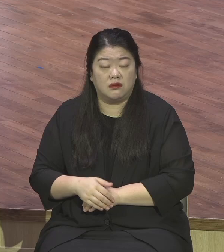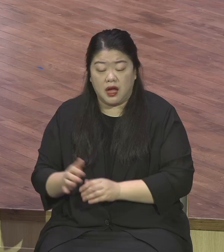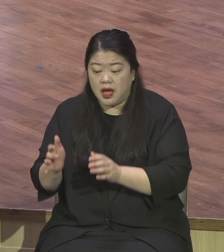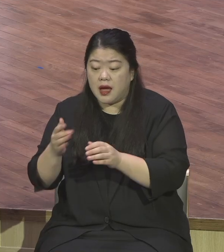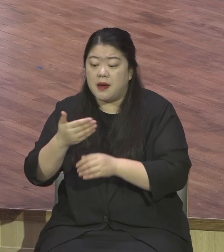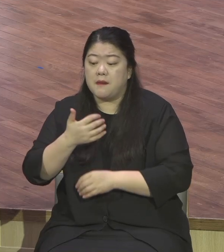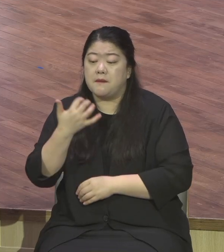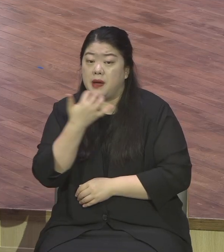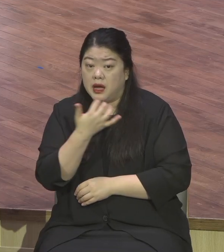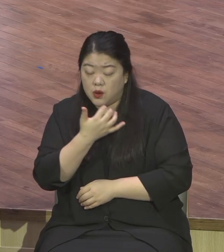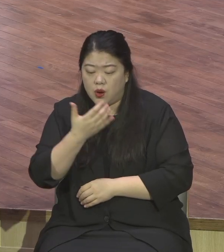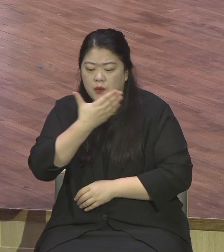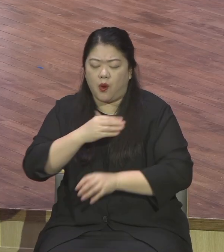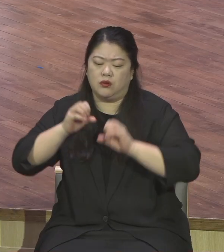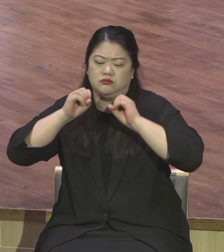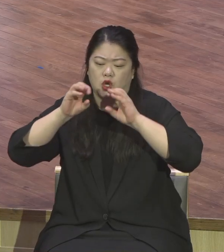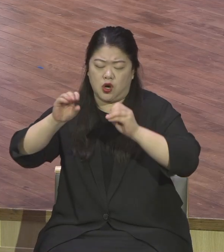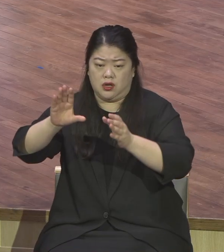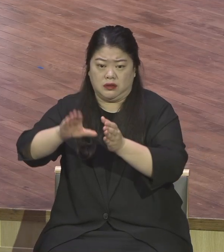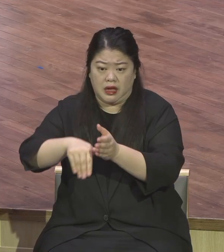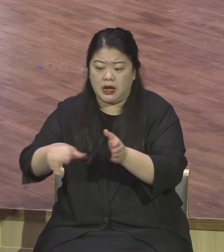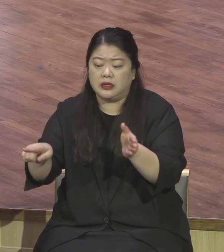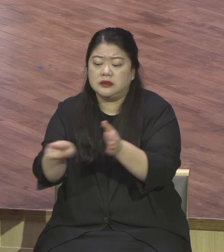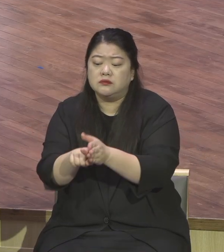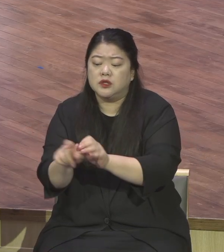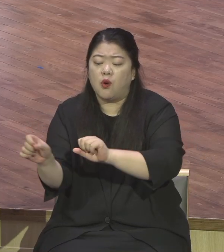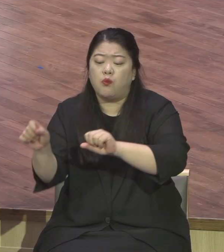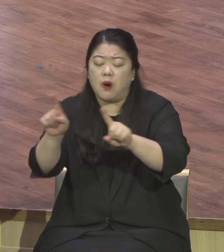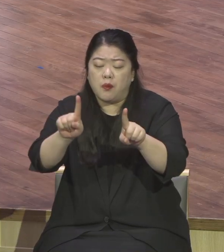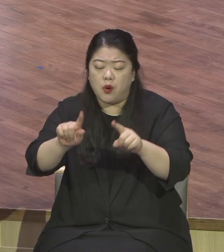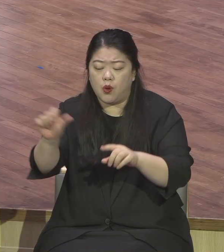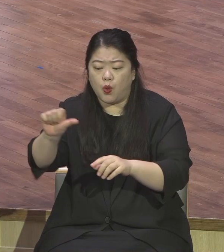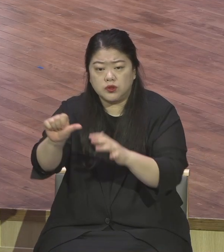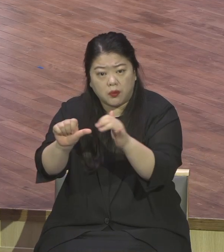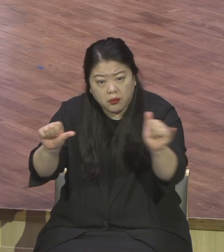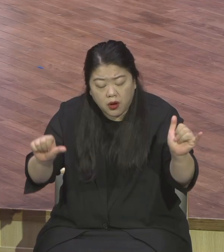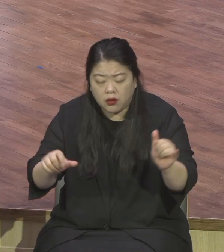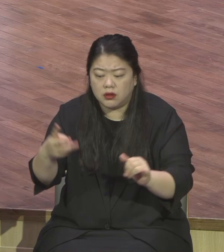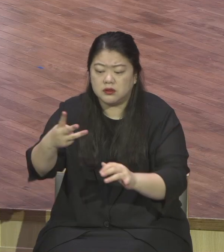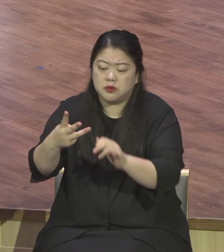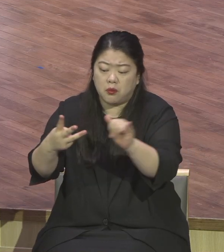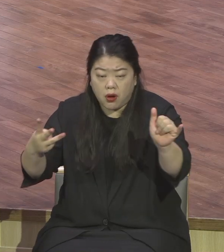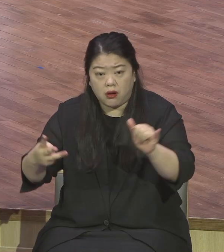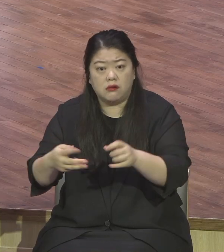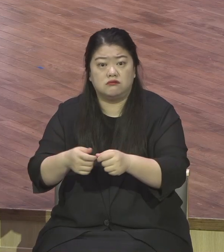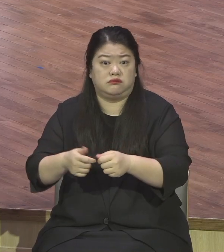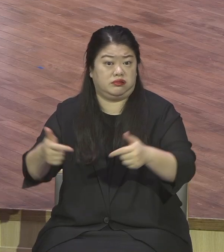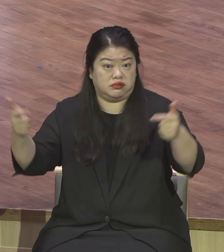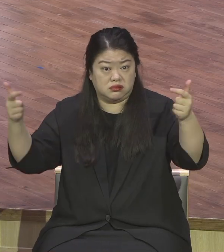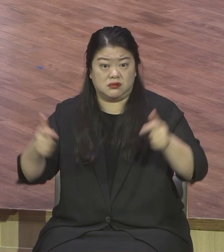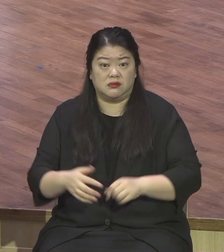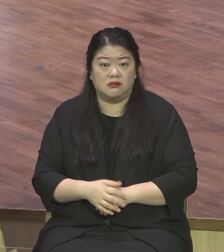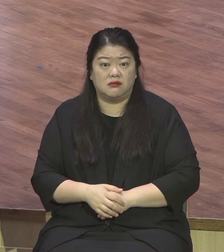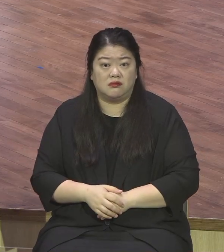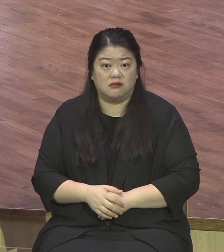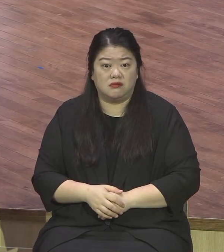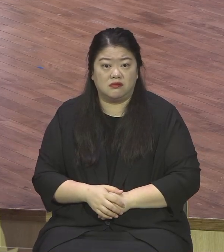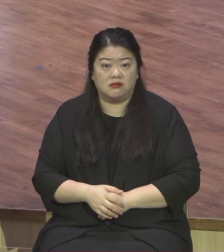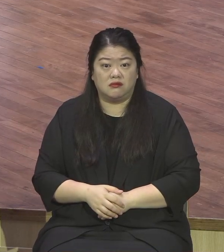3천명이 죽게로 돌아오는 놀라운 응답의 도구로 그렇게 쓰임을 받습니다. 이렇게